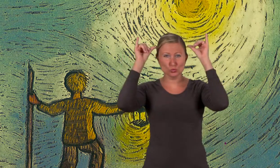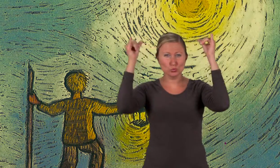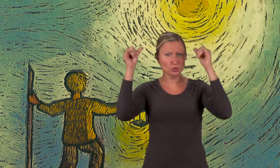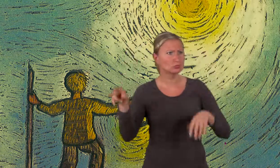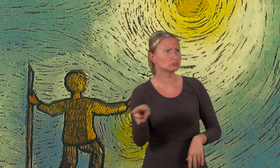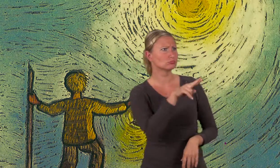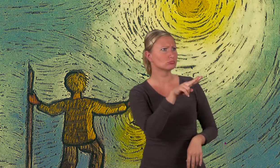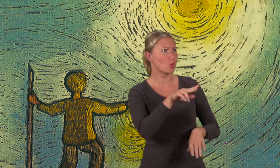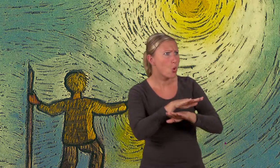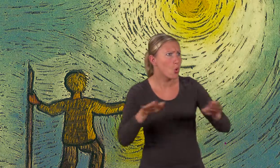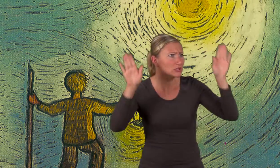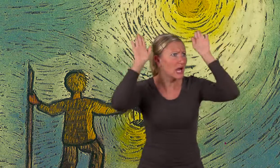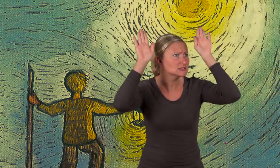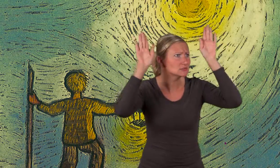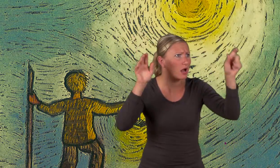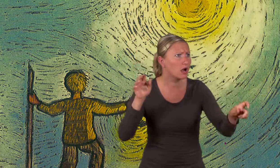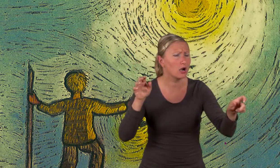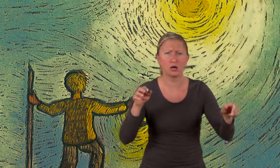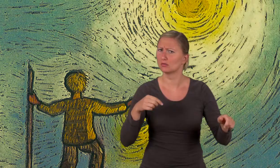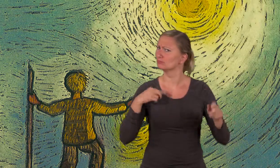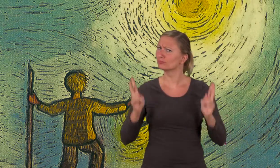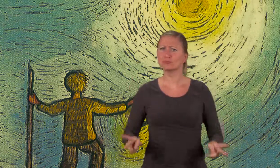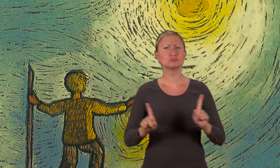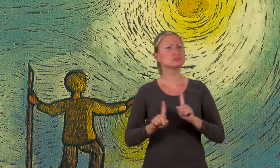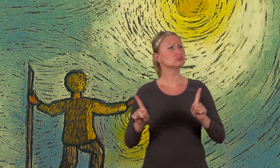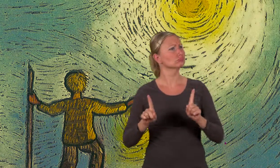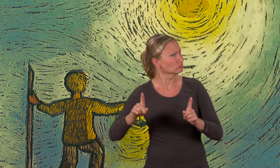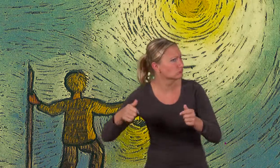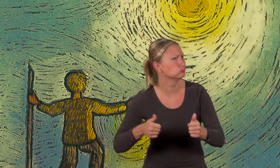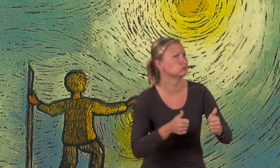Ohne den Esel bleibe ich nicht hier, sagte die Kuh und folgte seinen Spuren.